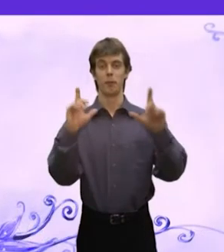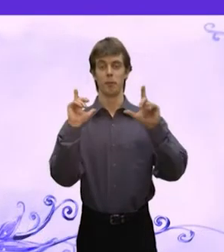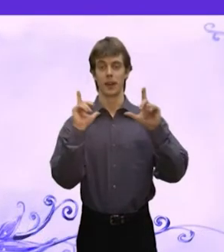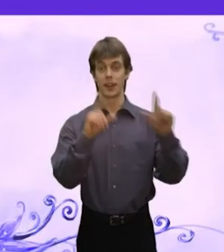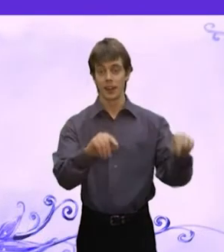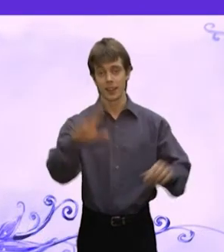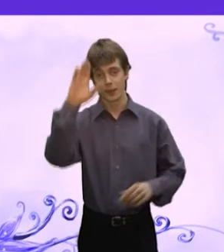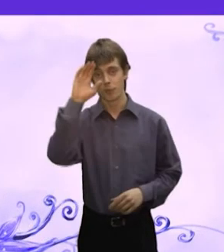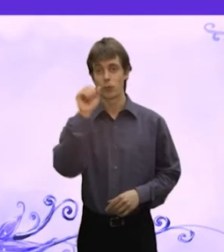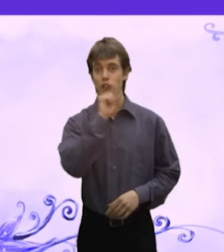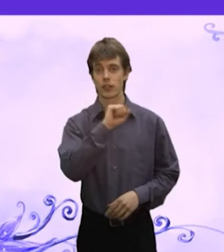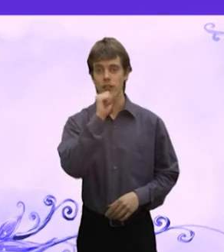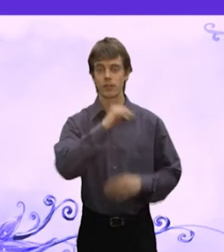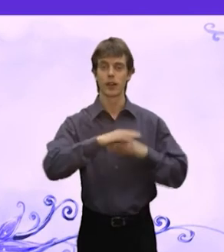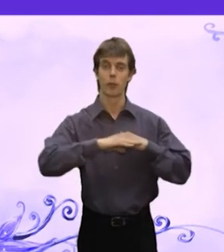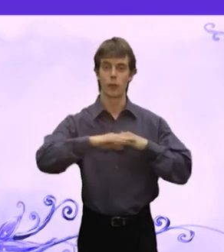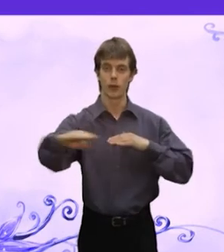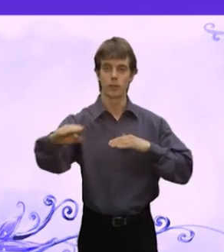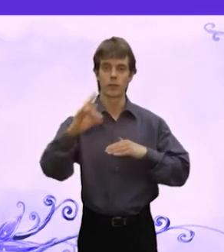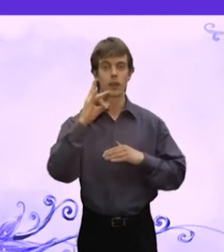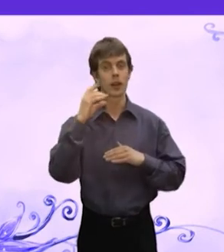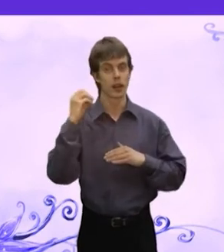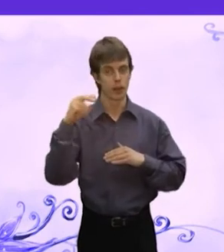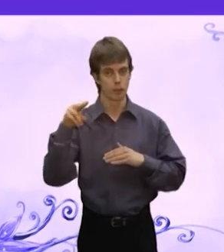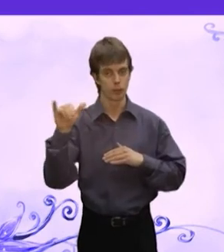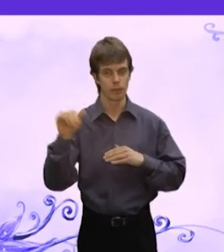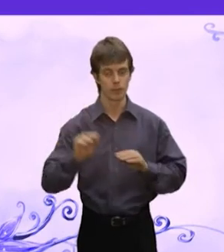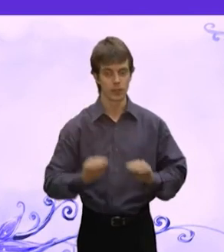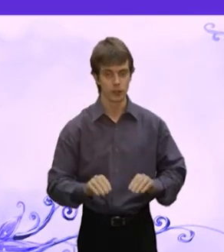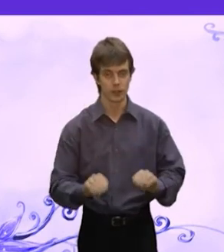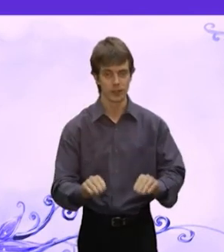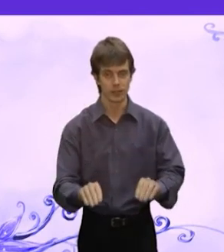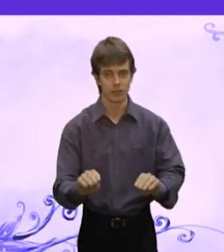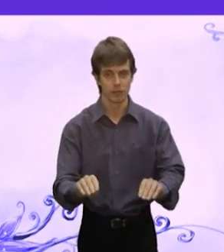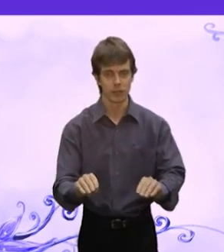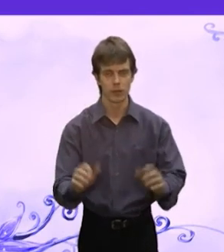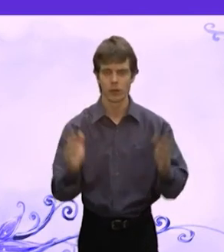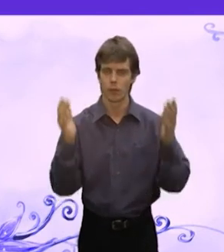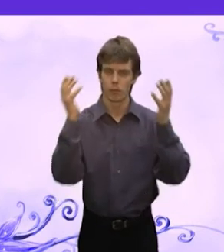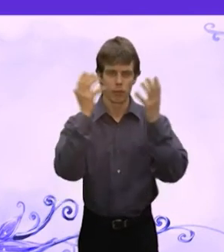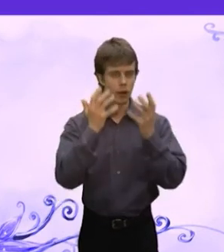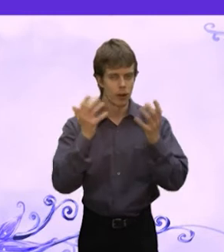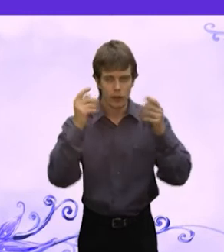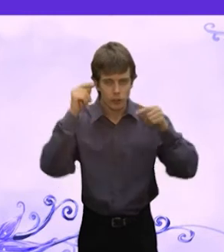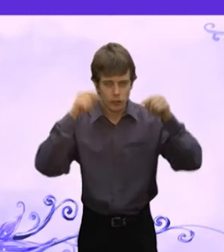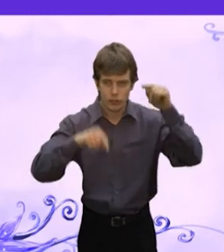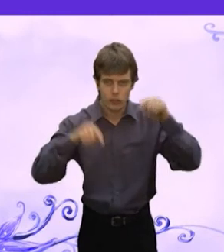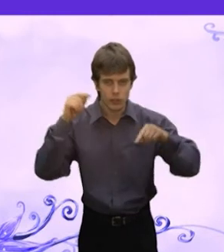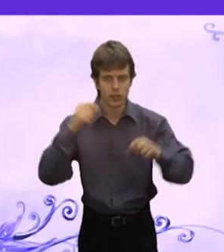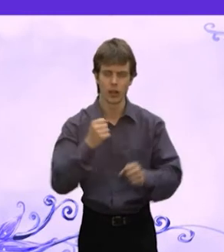Приехал мужик в поле репу сеять Пашет, да